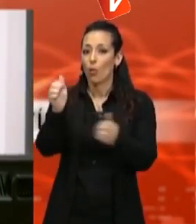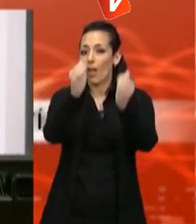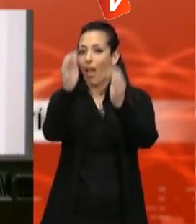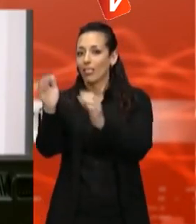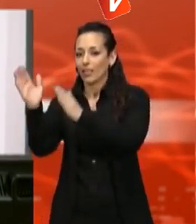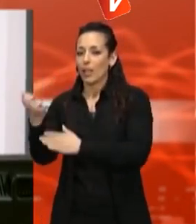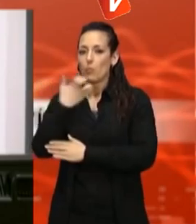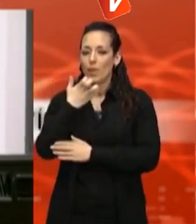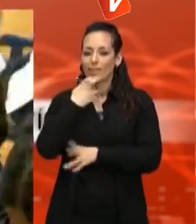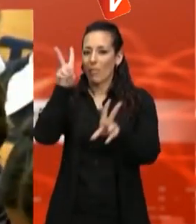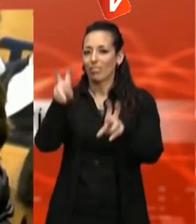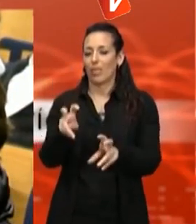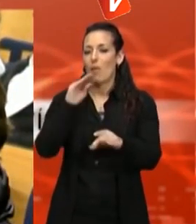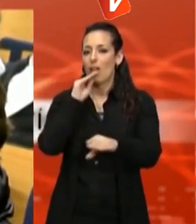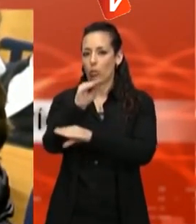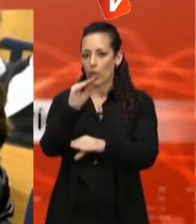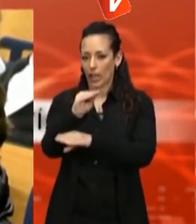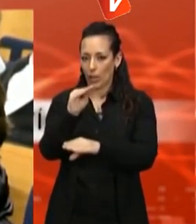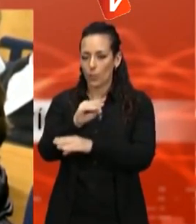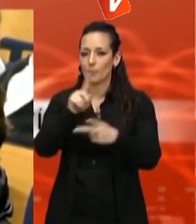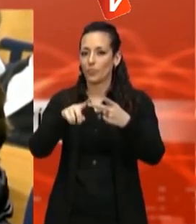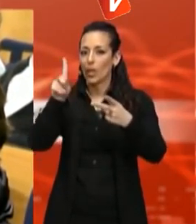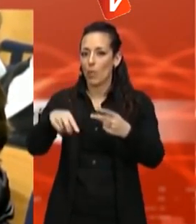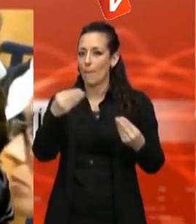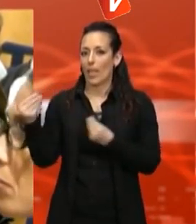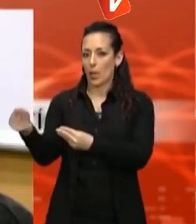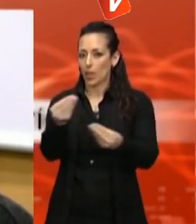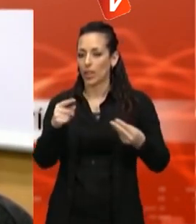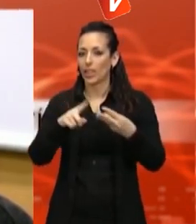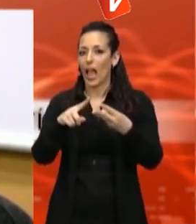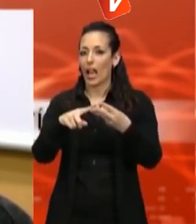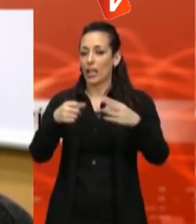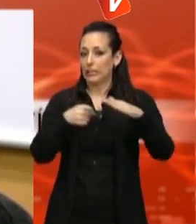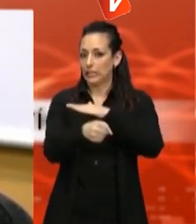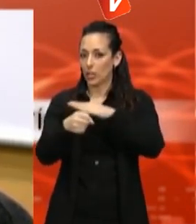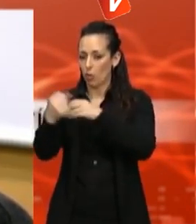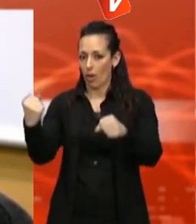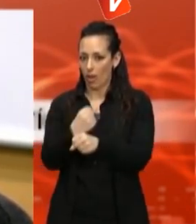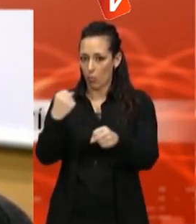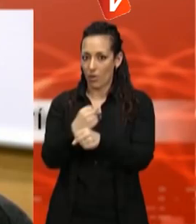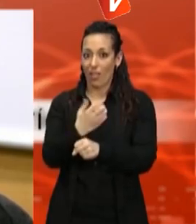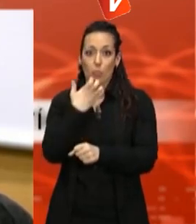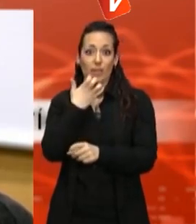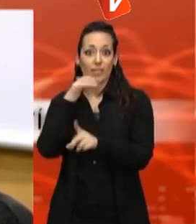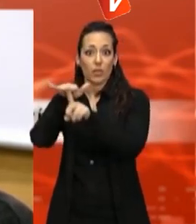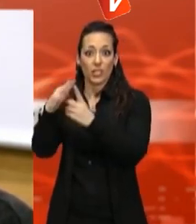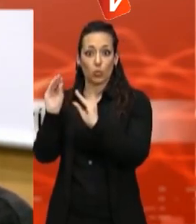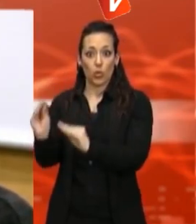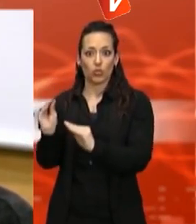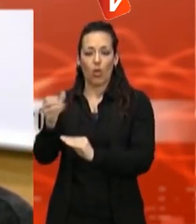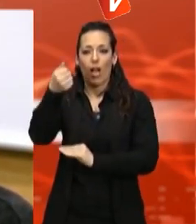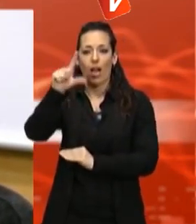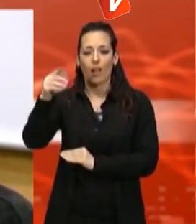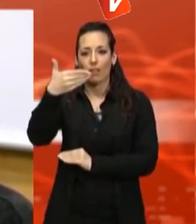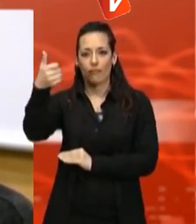per exemple l'associació Campalet. També mediambiental, cultural i d'inserció laboral, com és el cas de l'associació Alba. Creu Roja ha pogut tirar